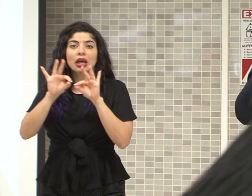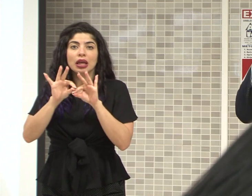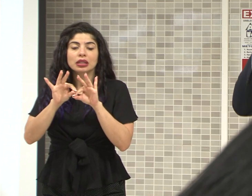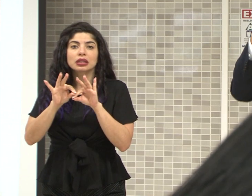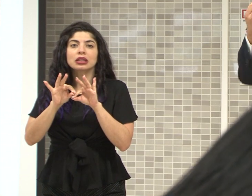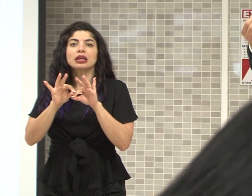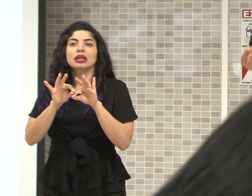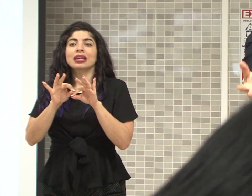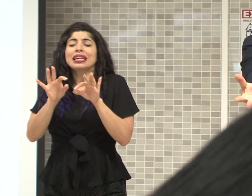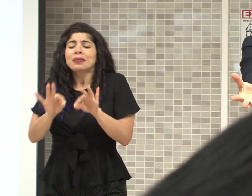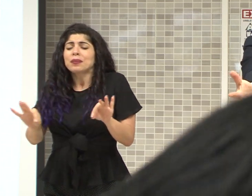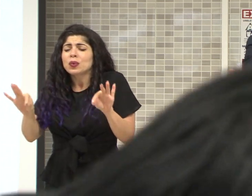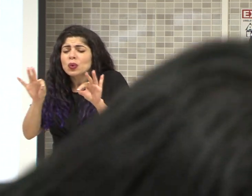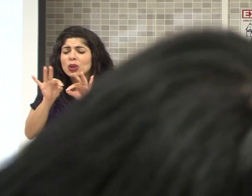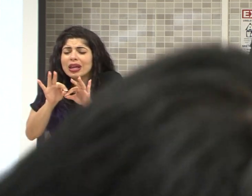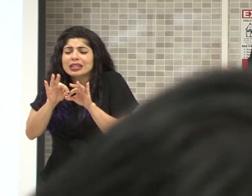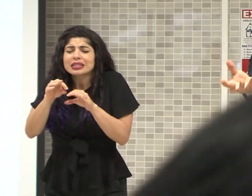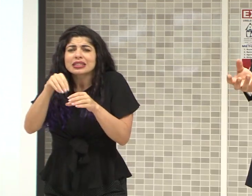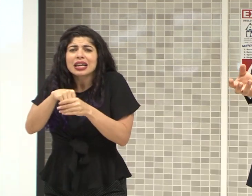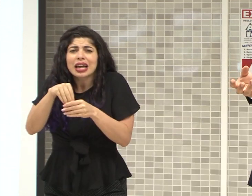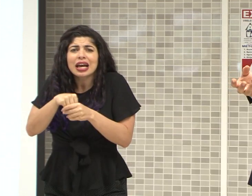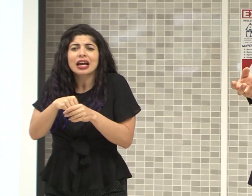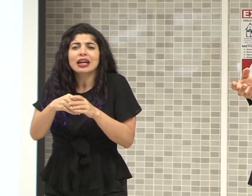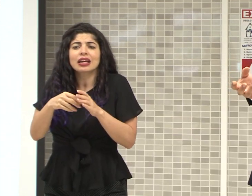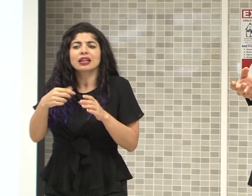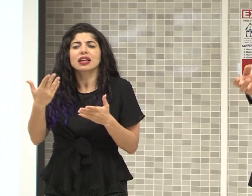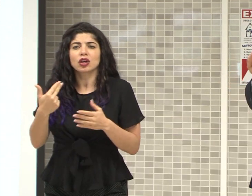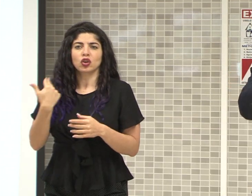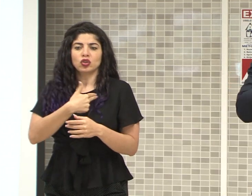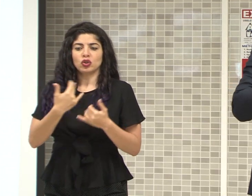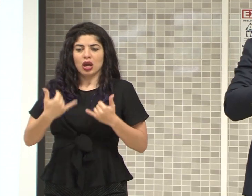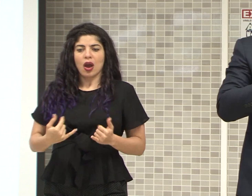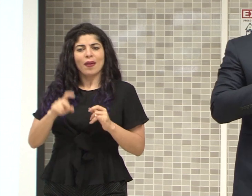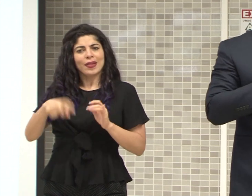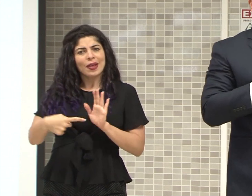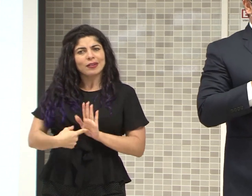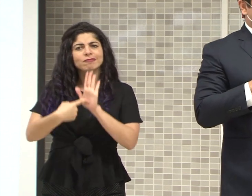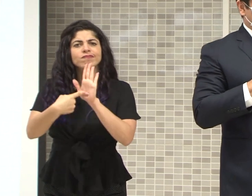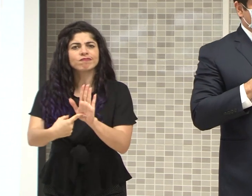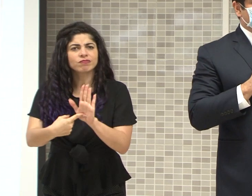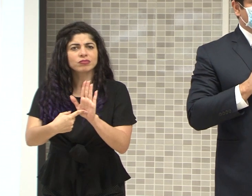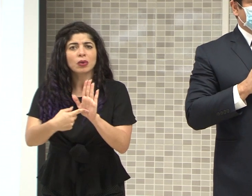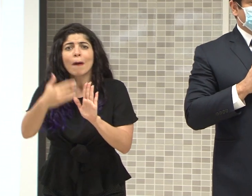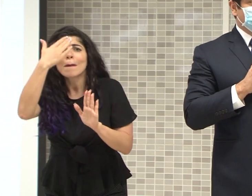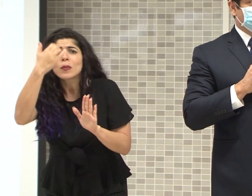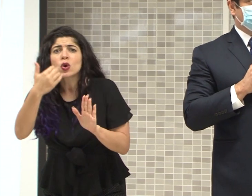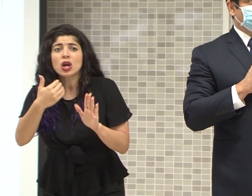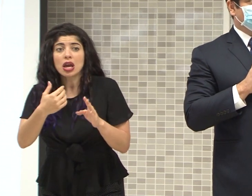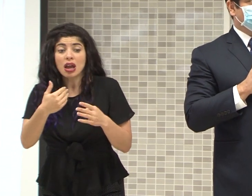que explícitamente, visibilicemos, por qué los riesgos